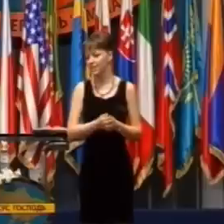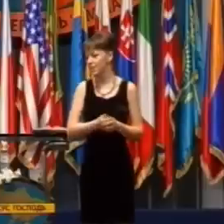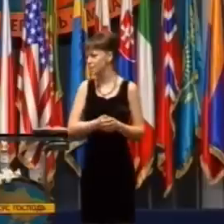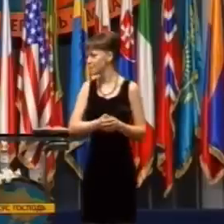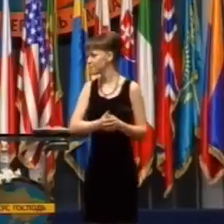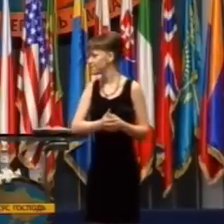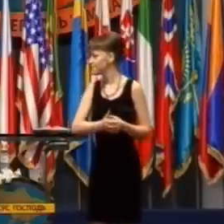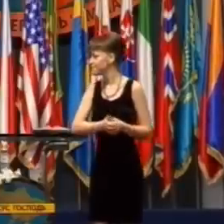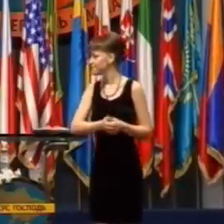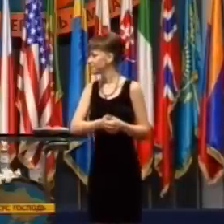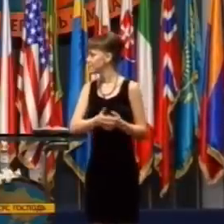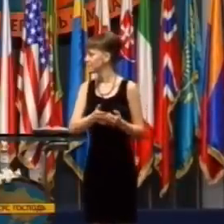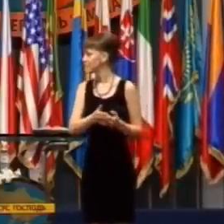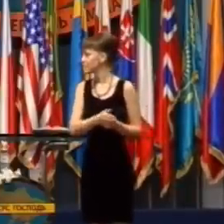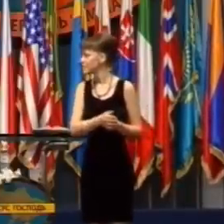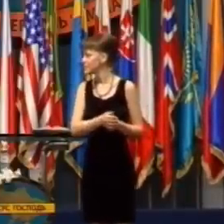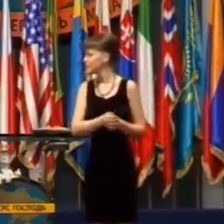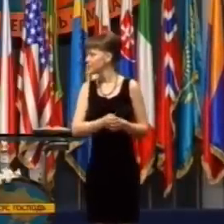Pred pár rokmi